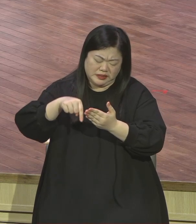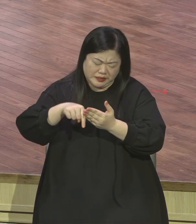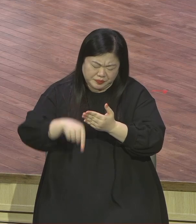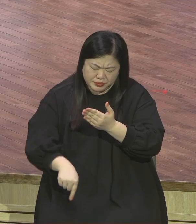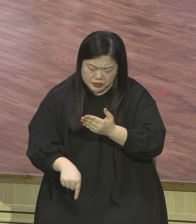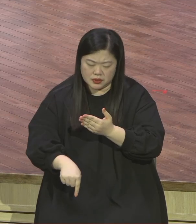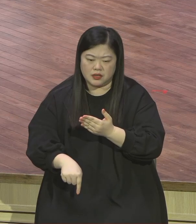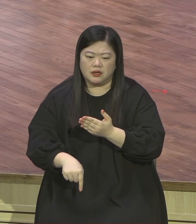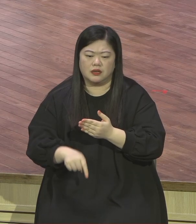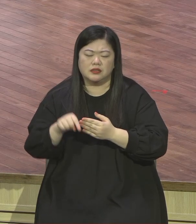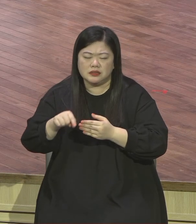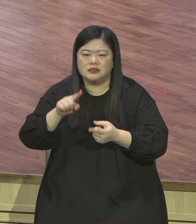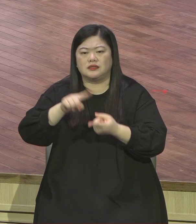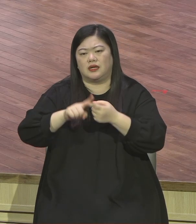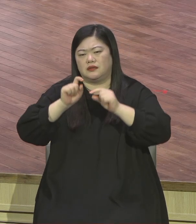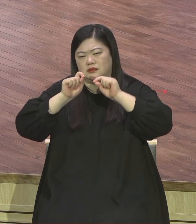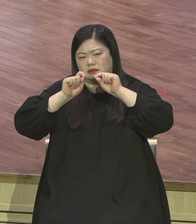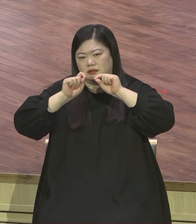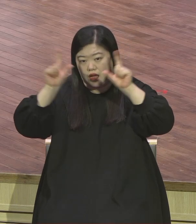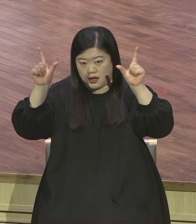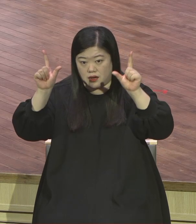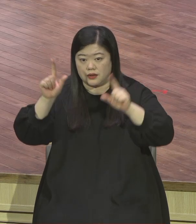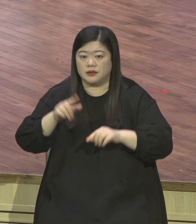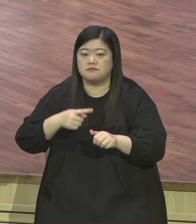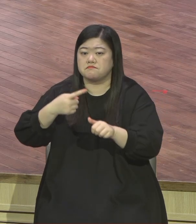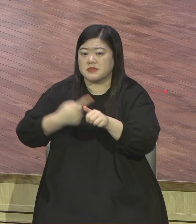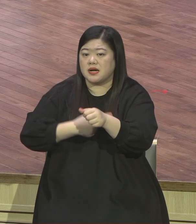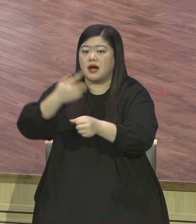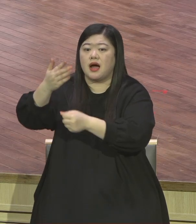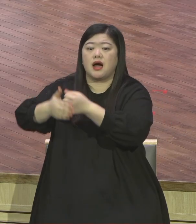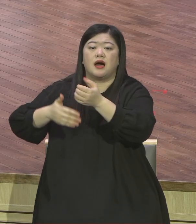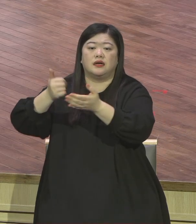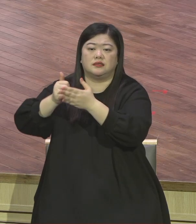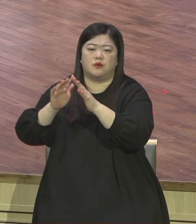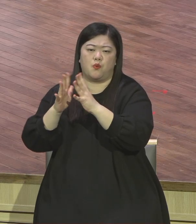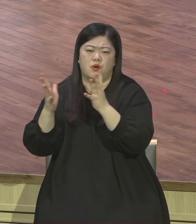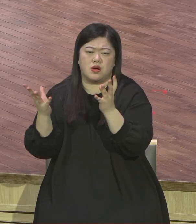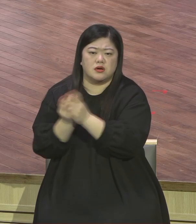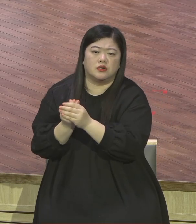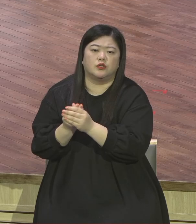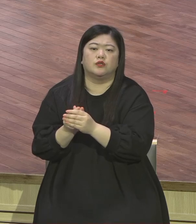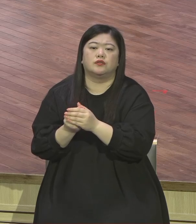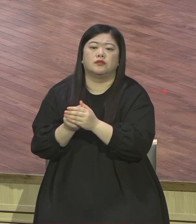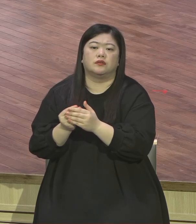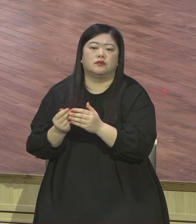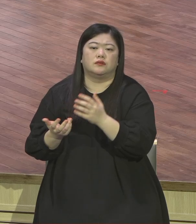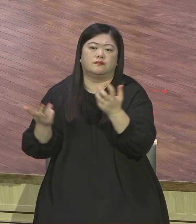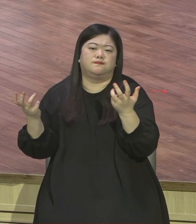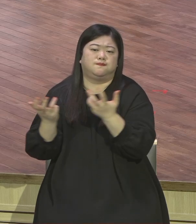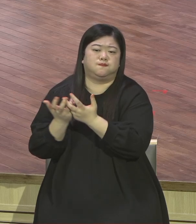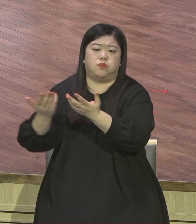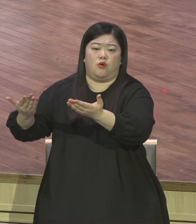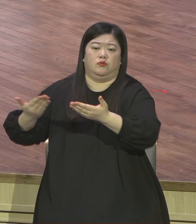깨달아 하나님의 모든 충만한 것으로 너에게 충만하게 하시기를